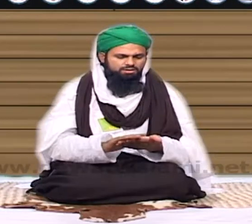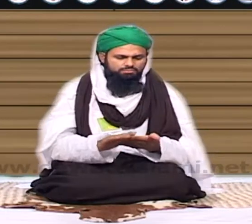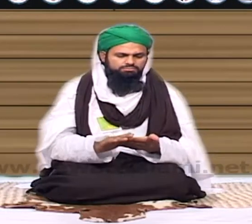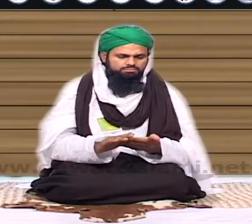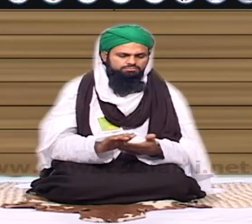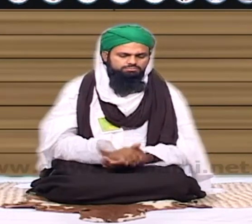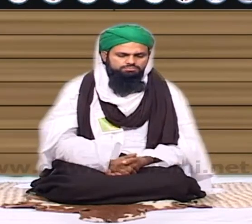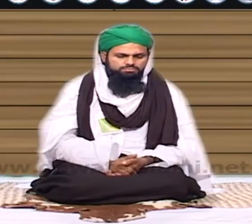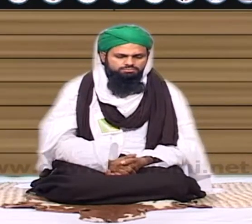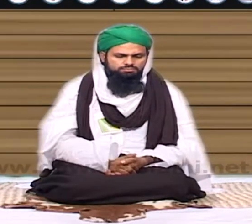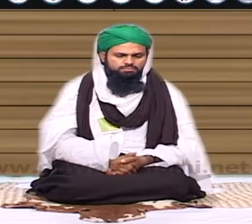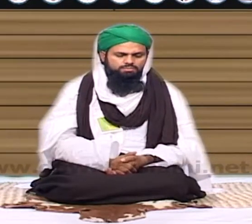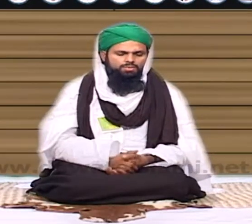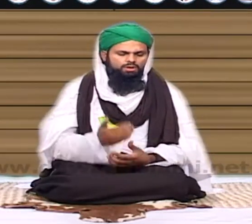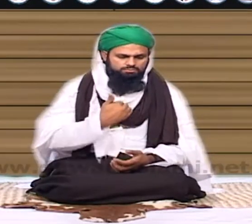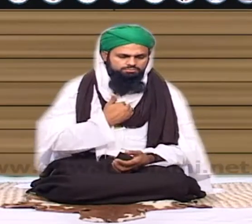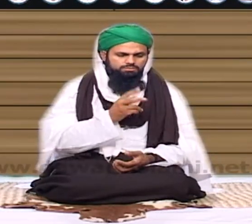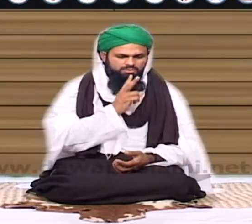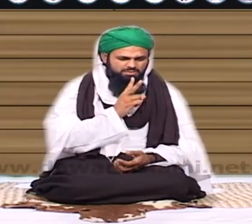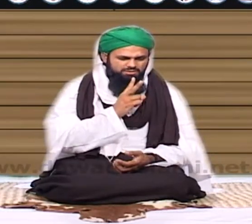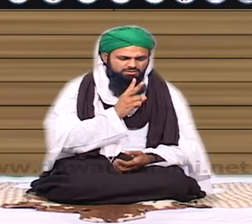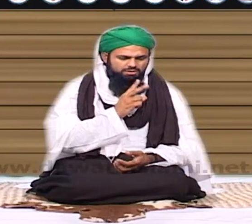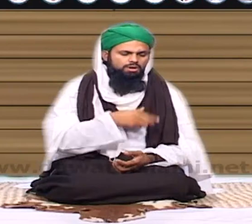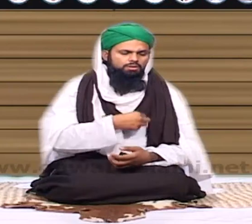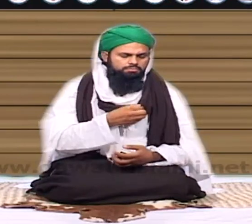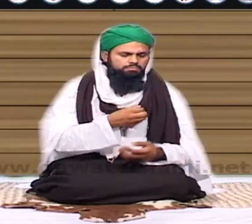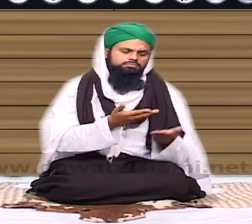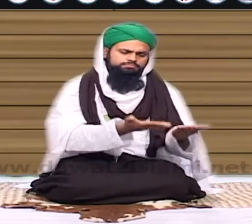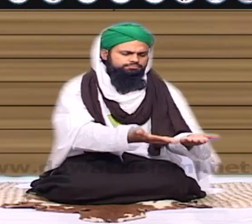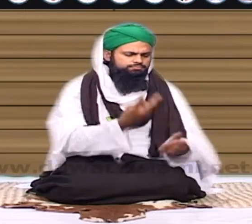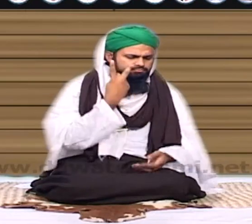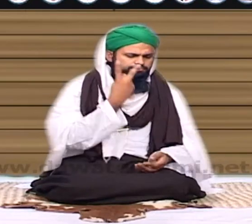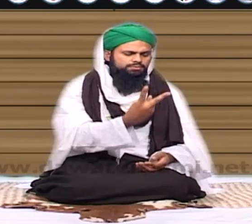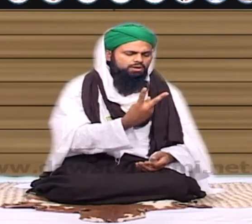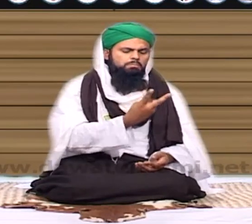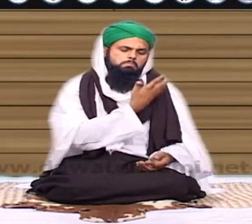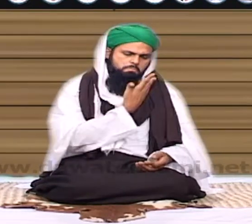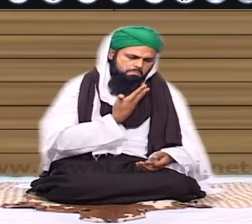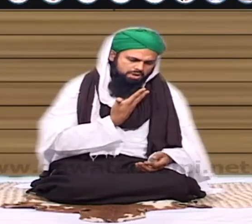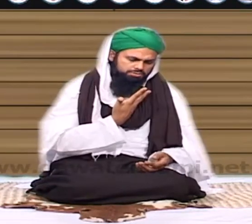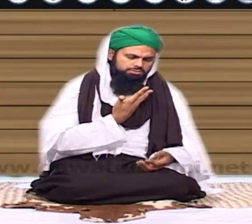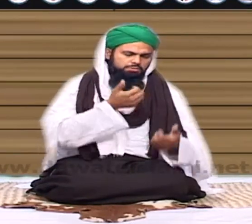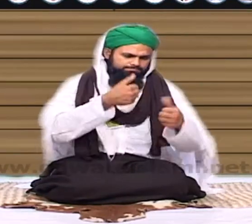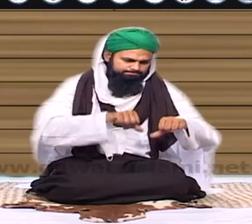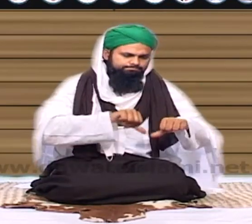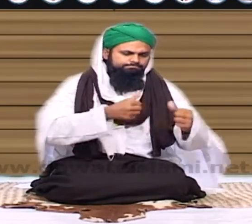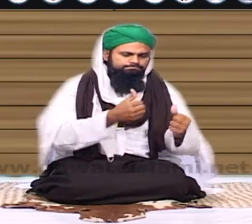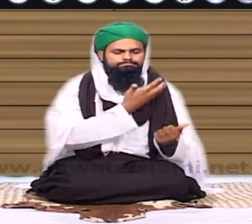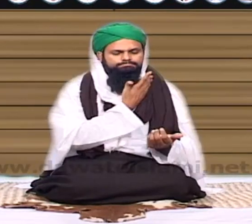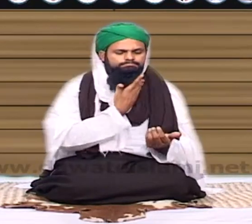حالانکہ یہ بھی کہ دیا جاتا تھا کہ رنگ کچھا ہے پکا ہے جو کچھ ہے آپ کے سامنے یا اس کی صحیح سے حقیقت بیان